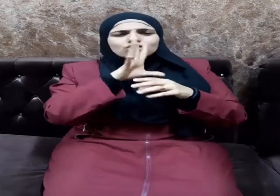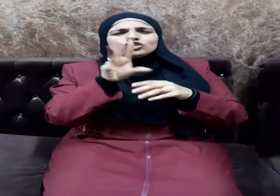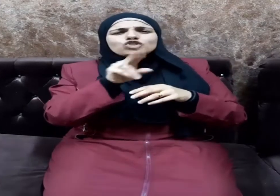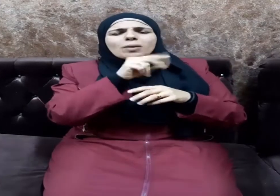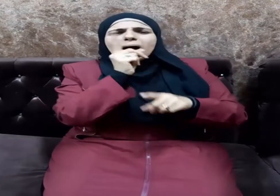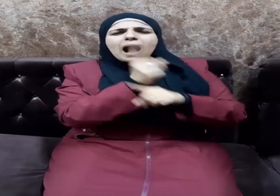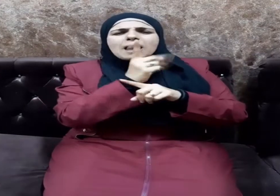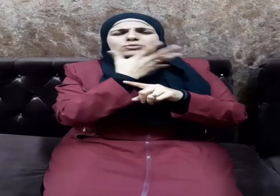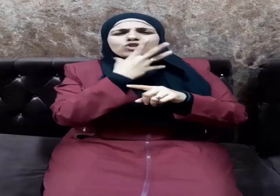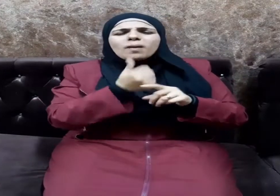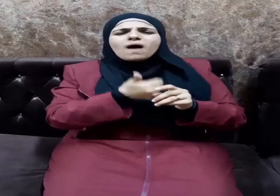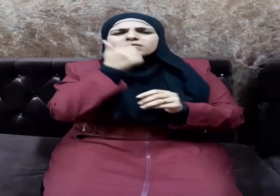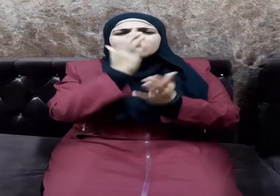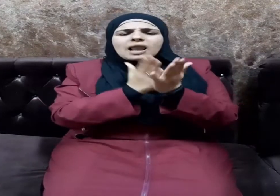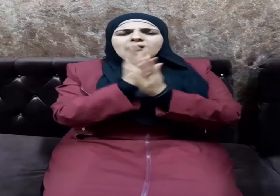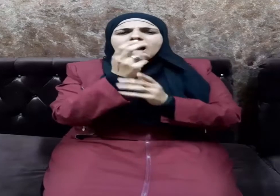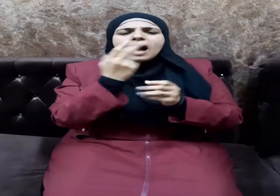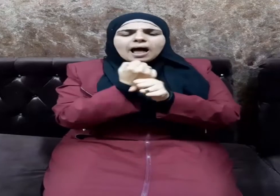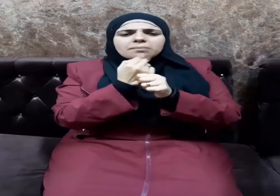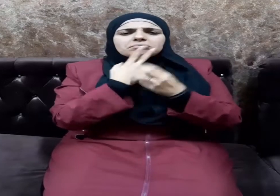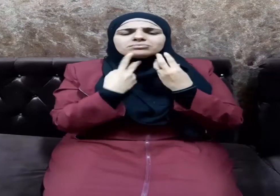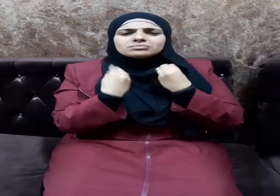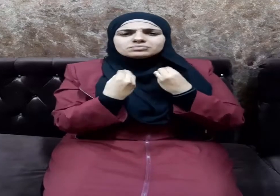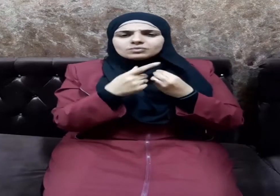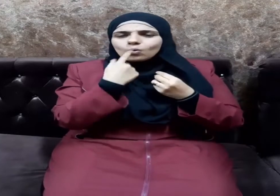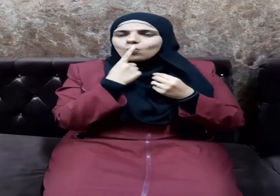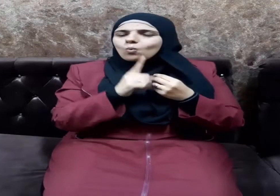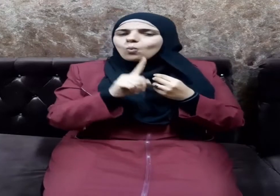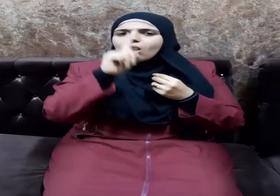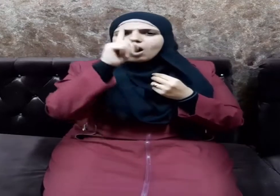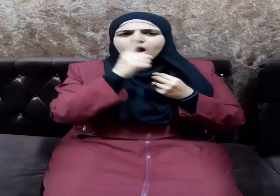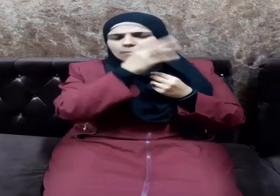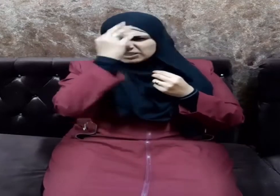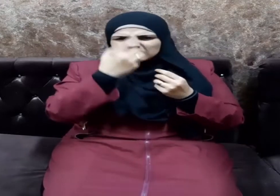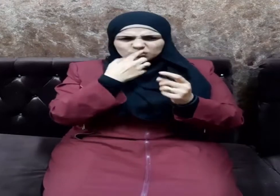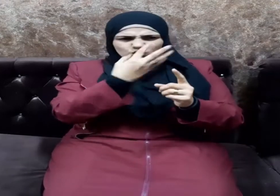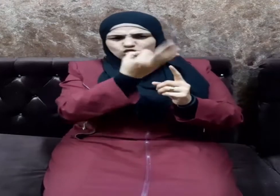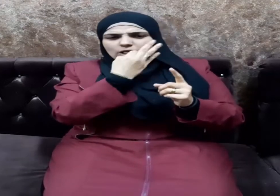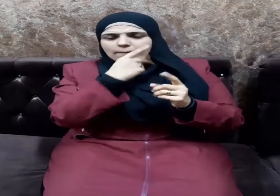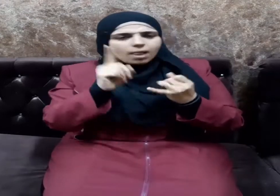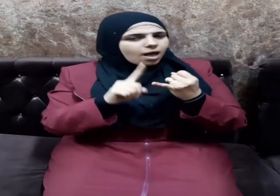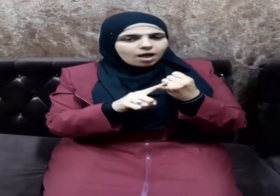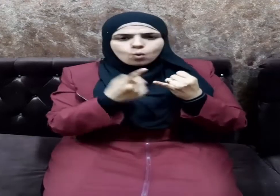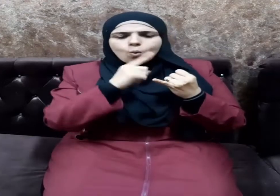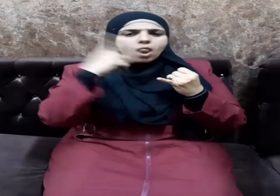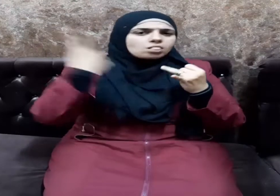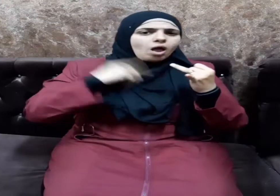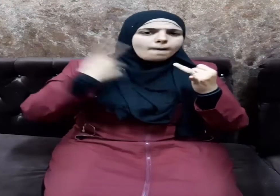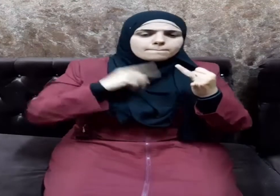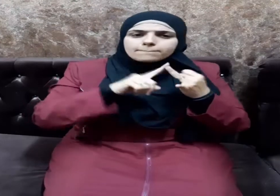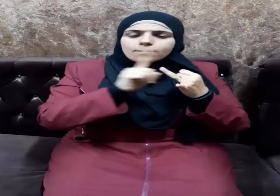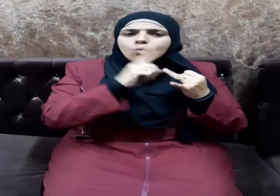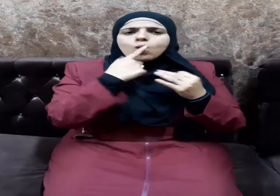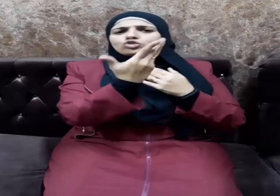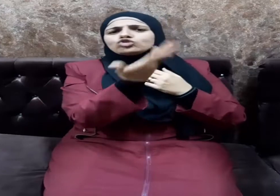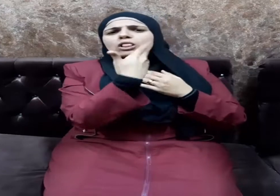أحسن تعليما منه فوالله ما كهرني ولا ضربني ولا شتمني